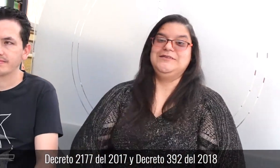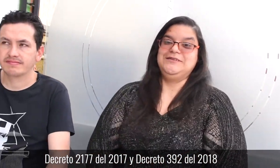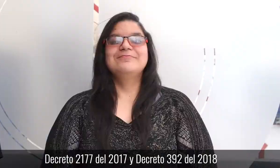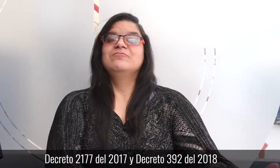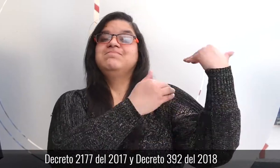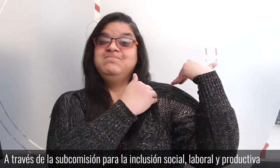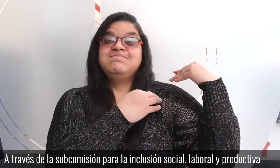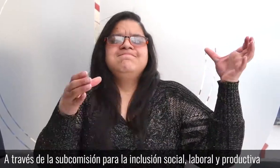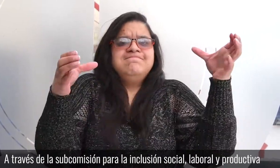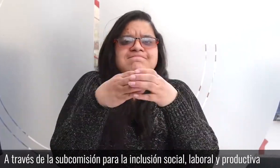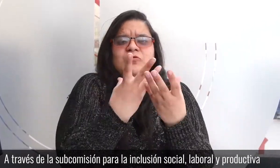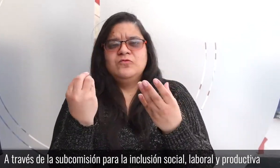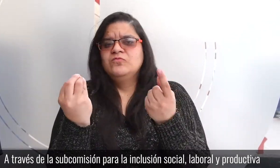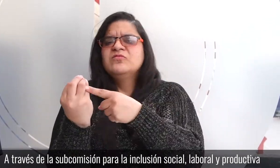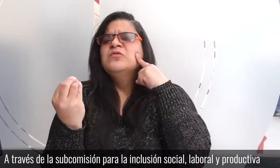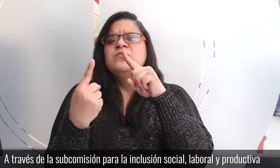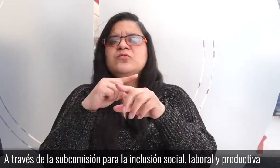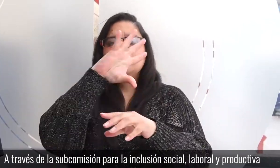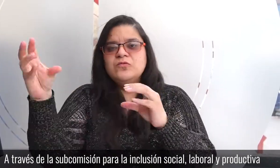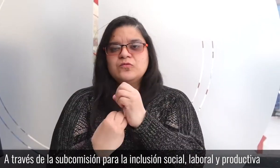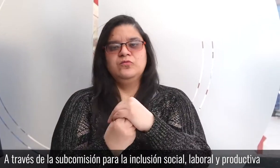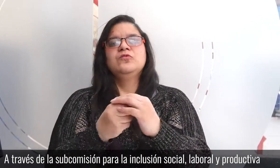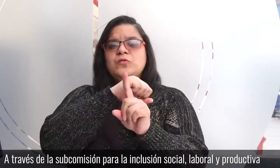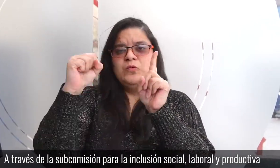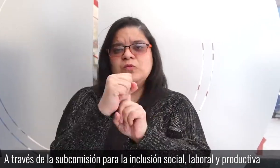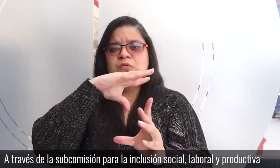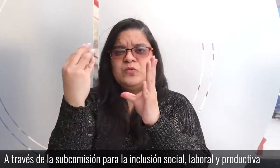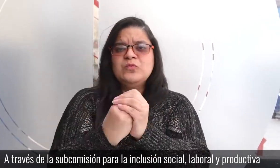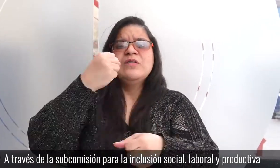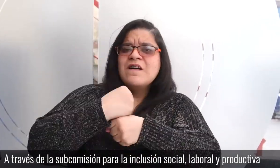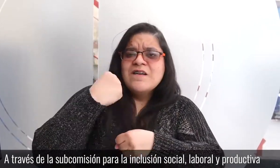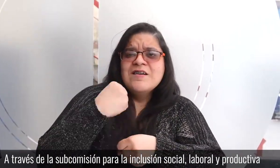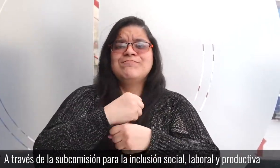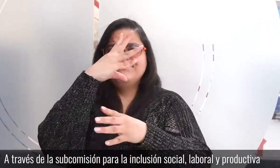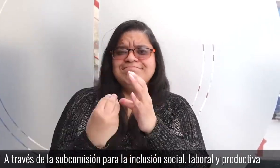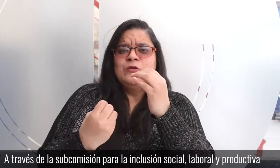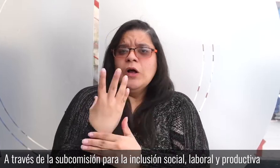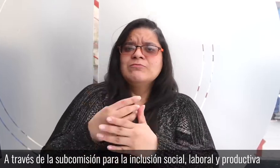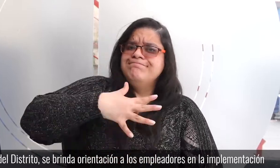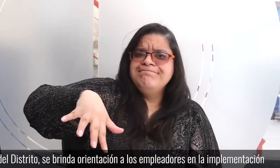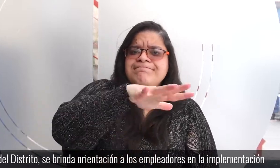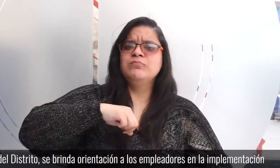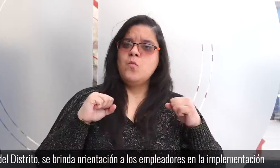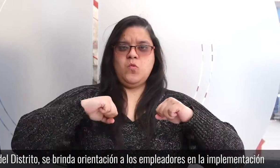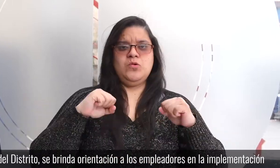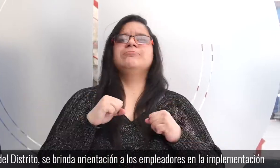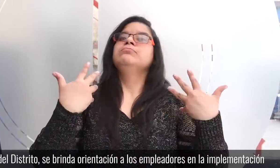A través de la Subcomisión para la Inclusión Social, Laboral y Productiva del Distrito, se brinda orientación a los empleadores en la